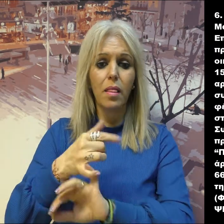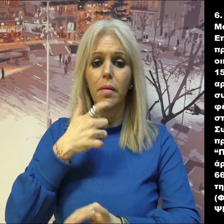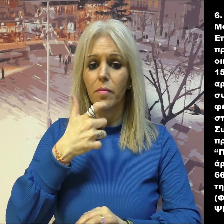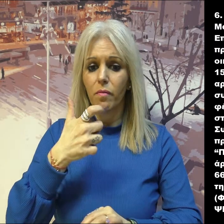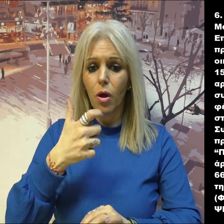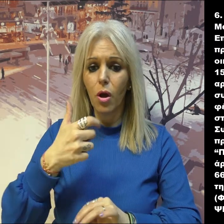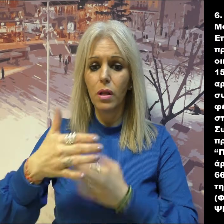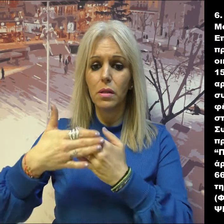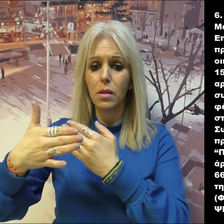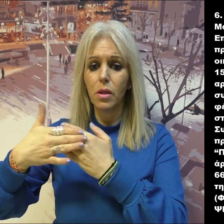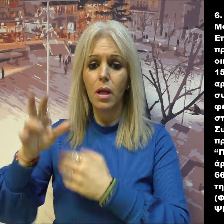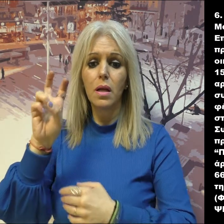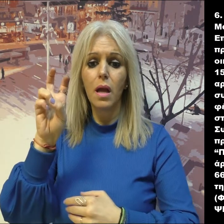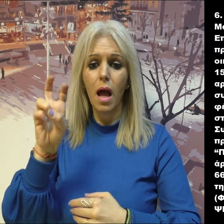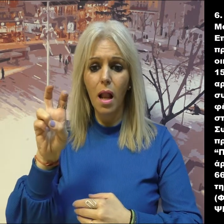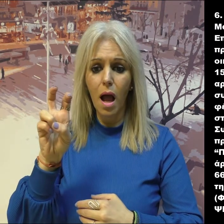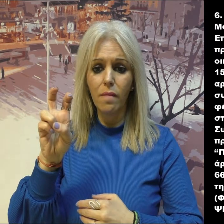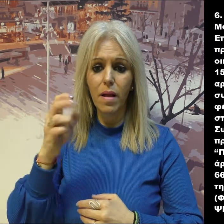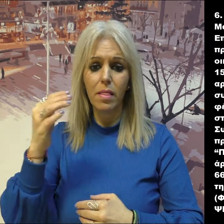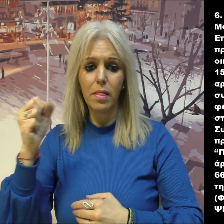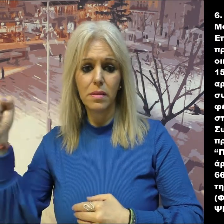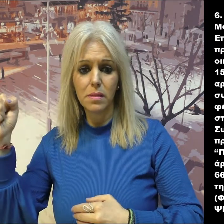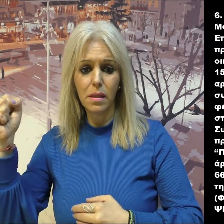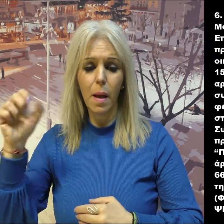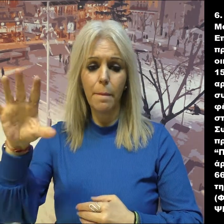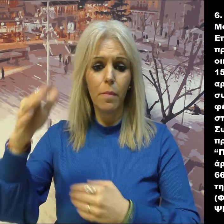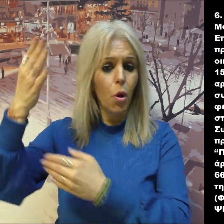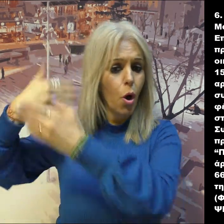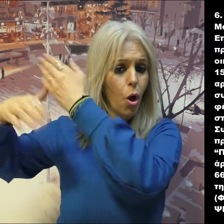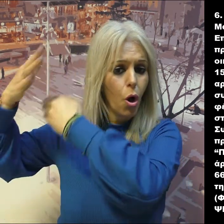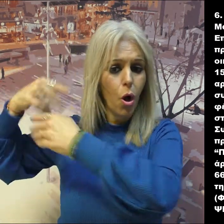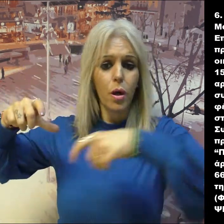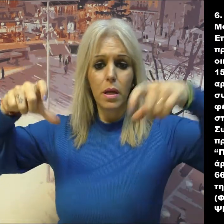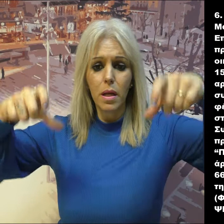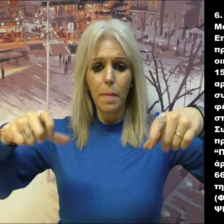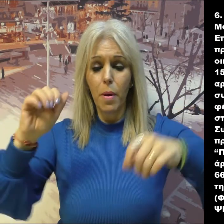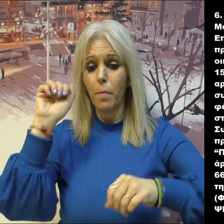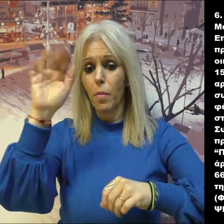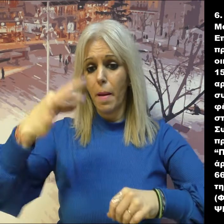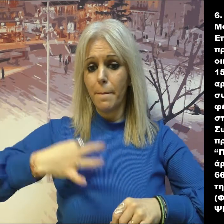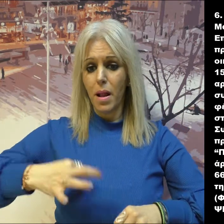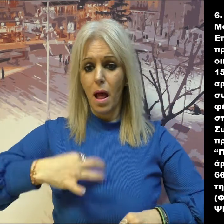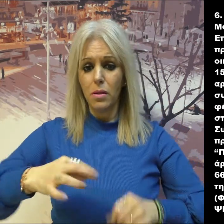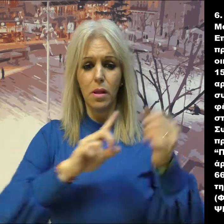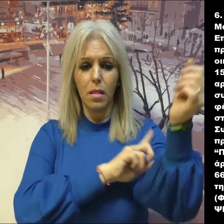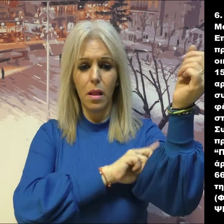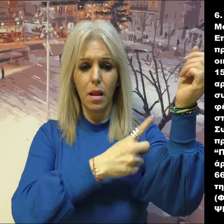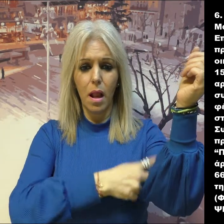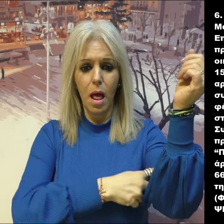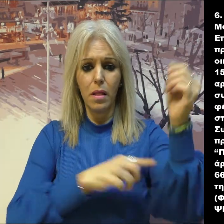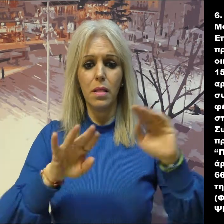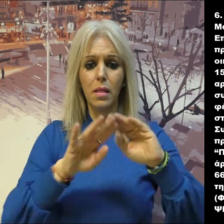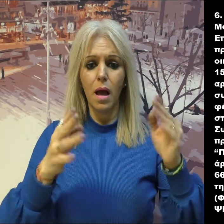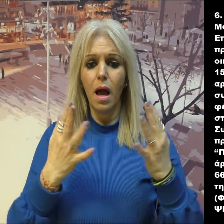αριθμού 593 στο οικοδομικό τετράγωνο 80, εμβαδού 16.333,15 τετραγωνικών